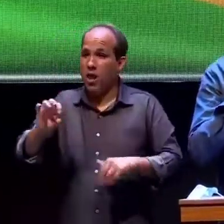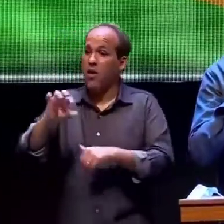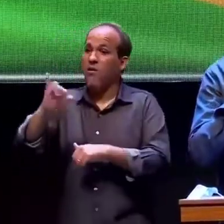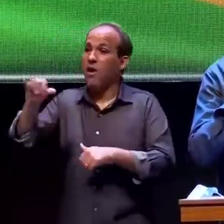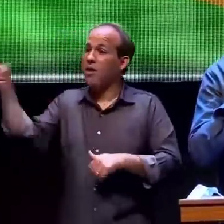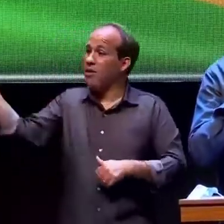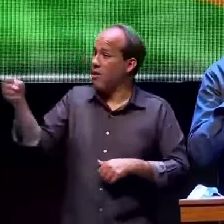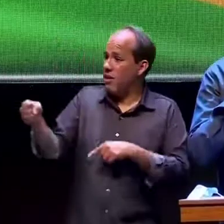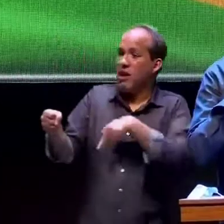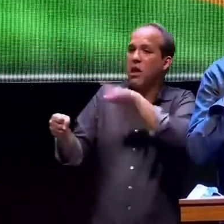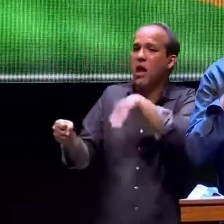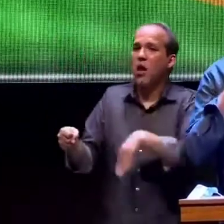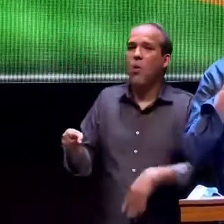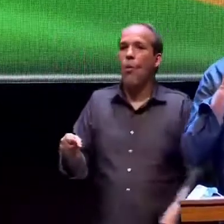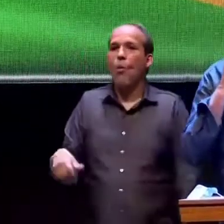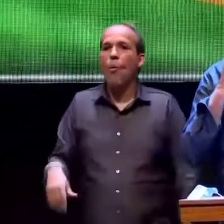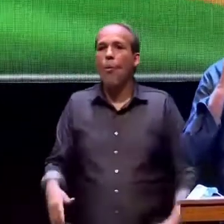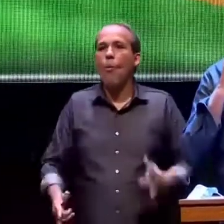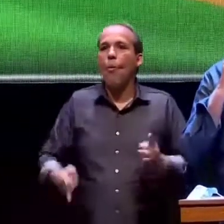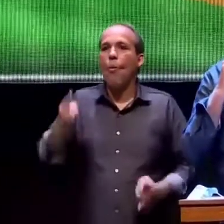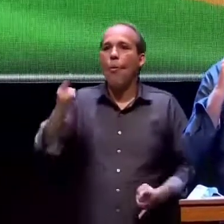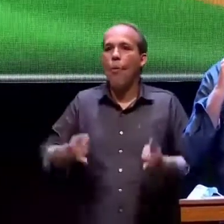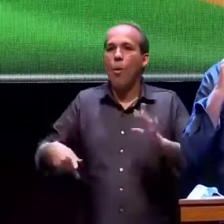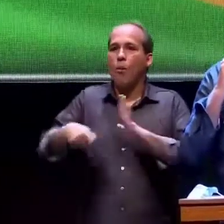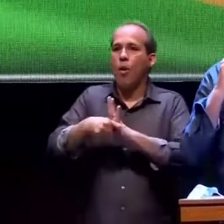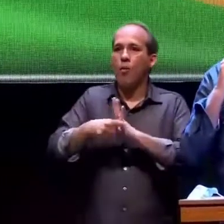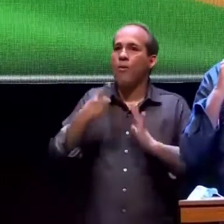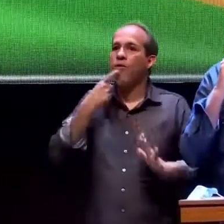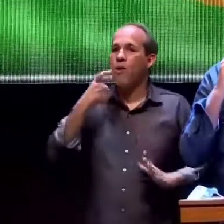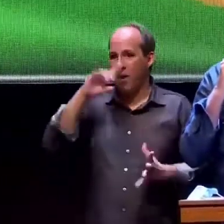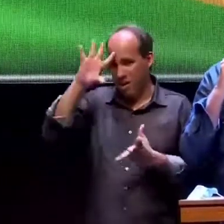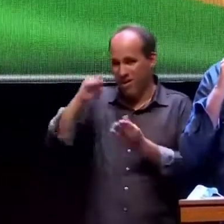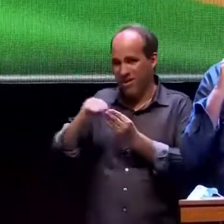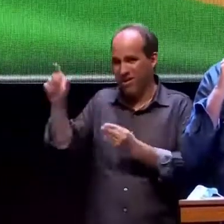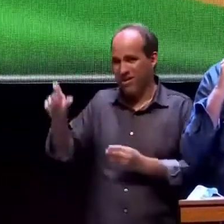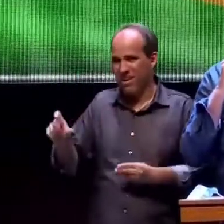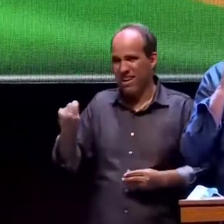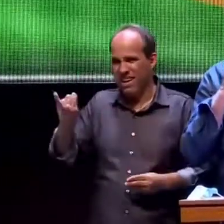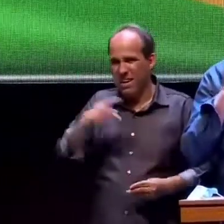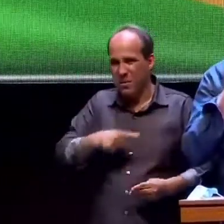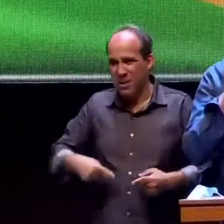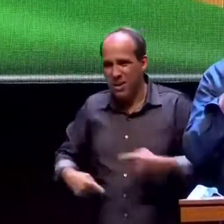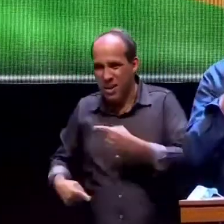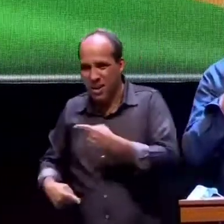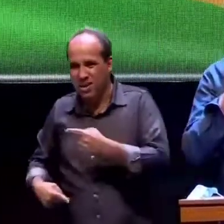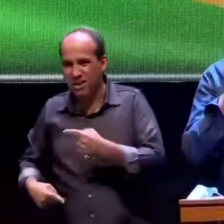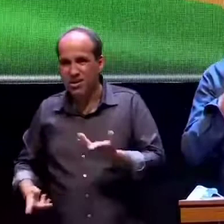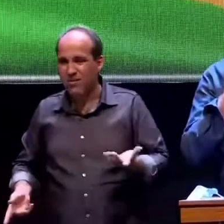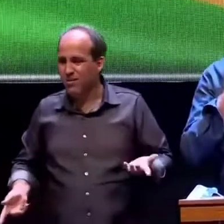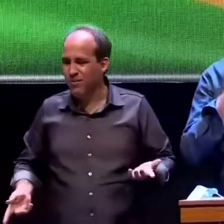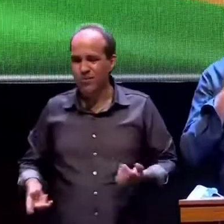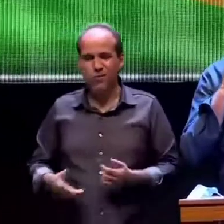vermelho e daí com toda certeza